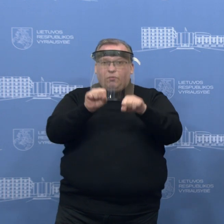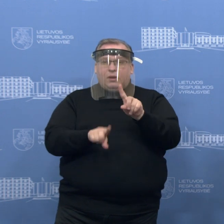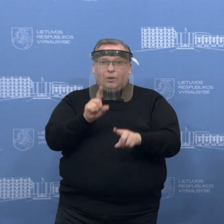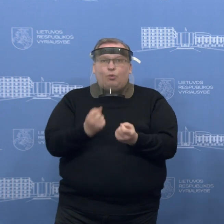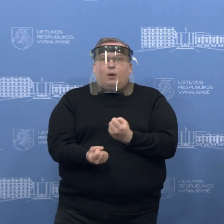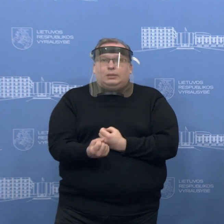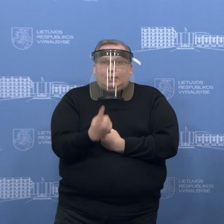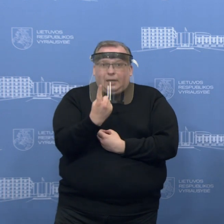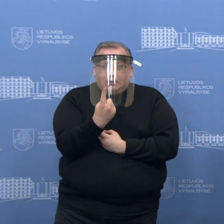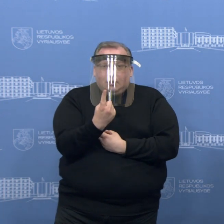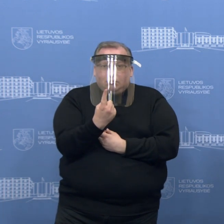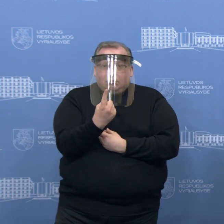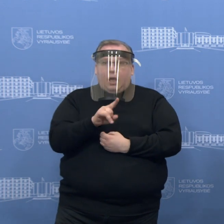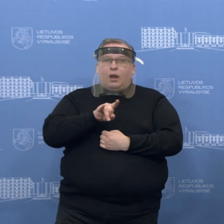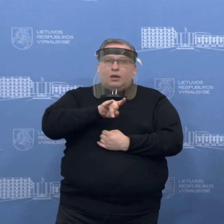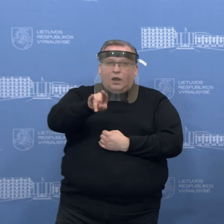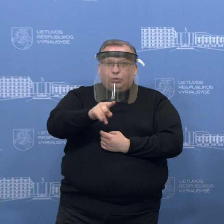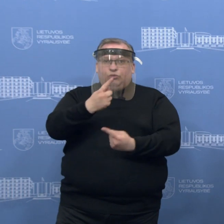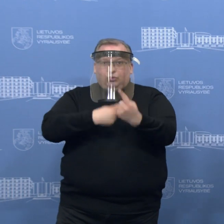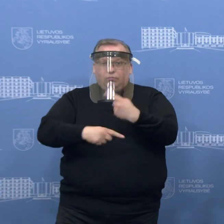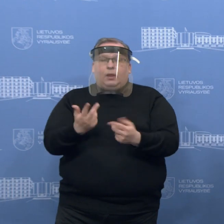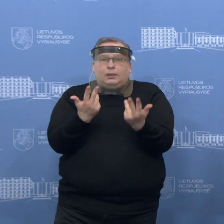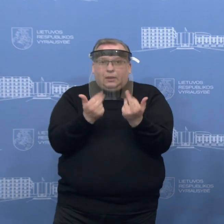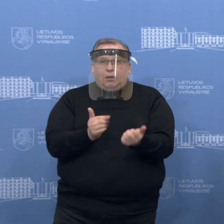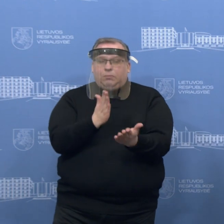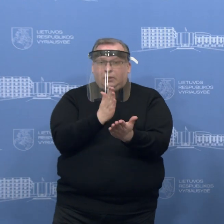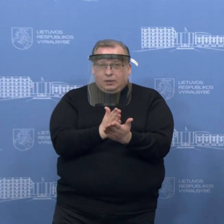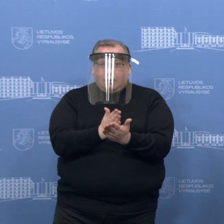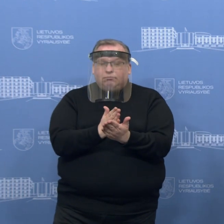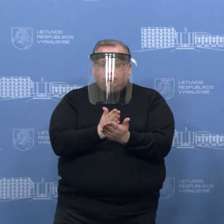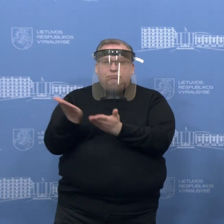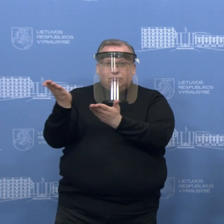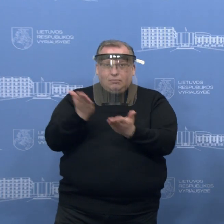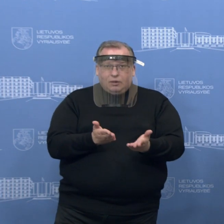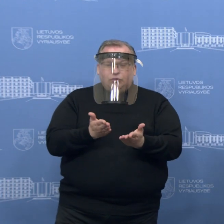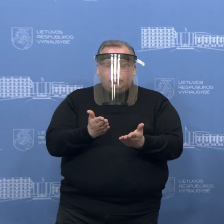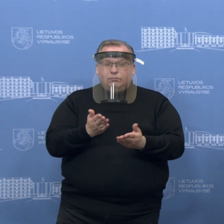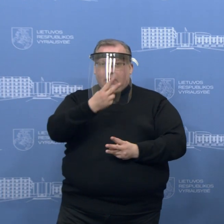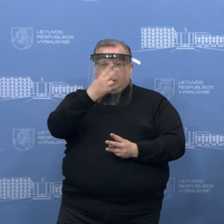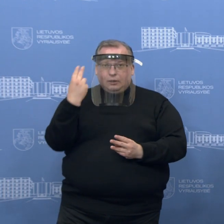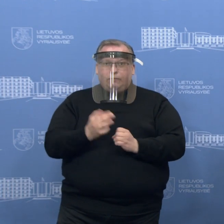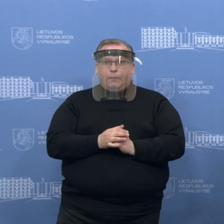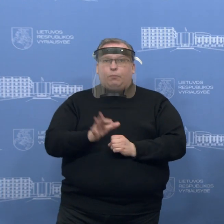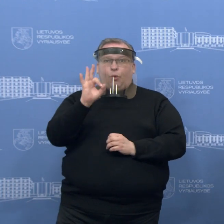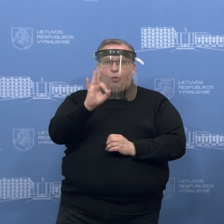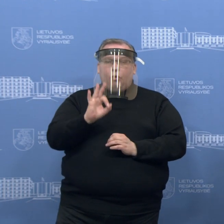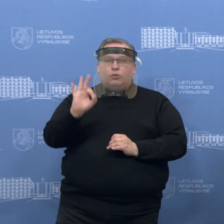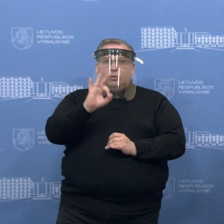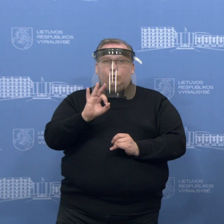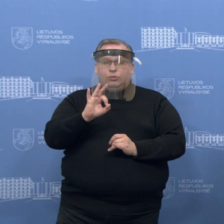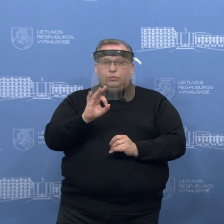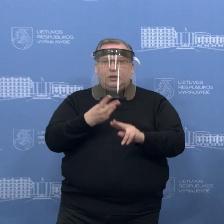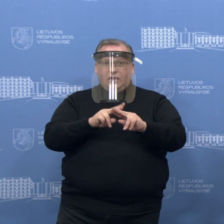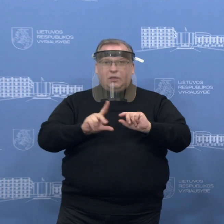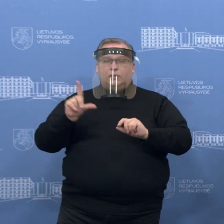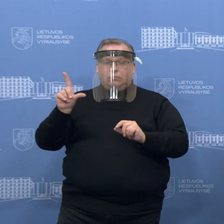atsiranda galimybė ar oro ar kitokių būdų sugrįžti, be abejo, jie yra laukiami ir sugrįžti į Lietuvą, o dėl judėjimo